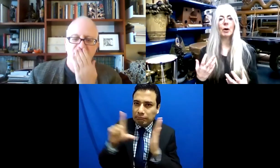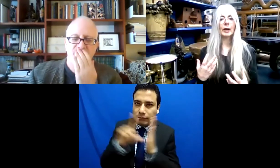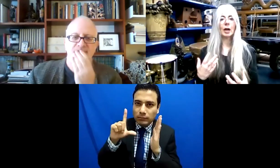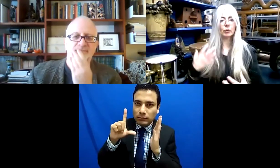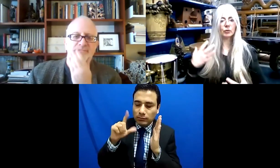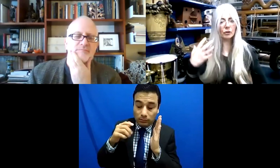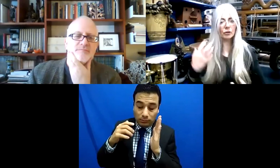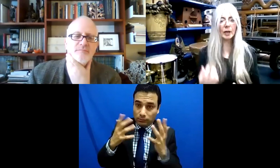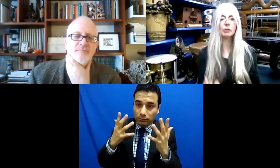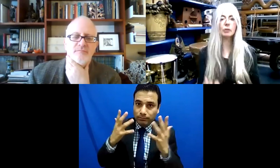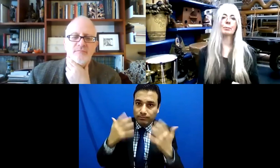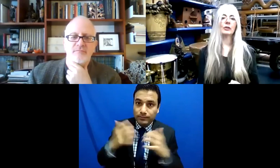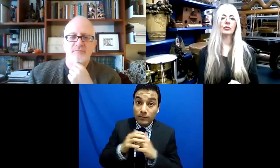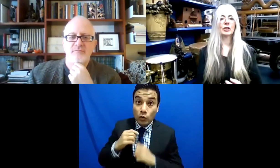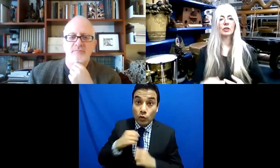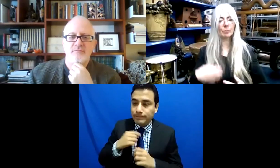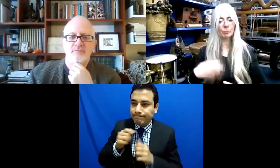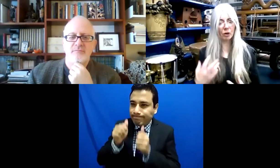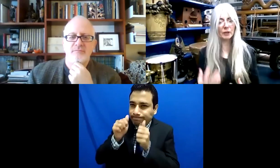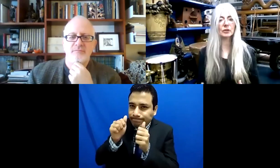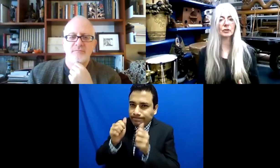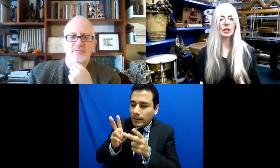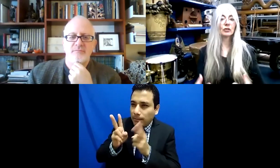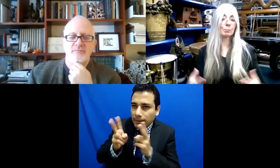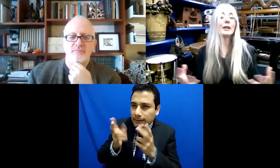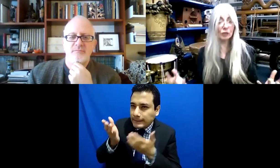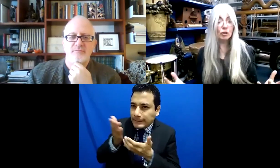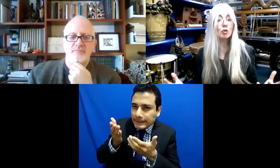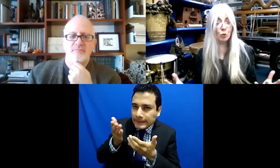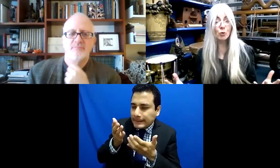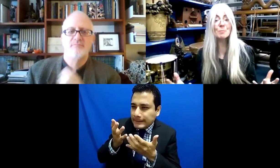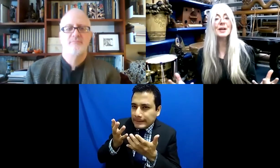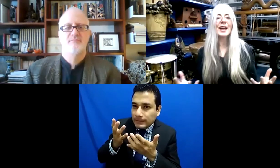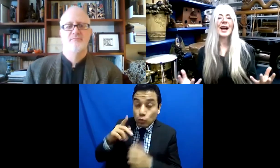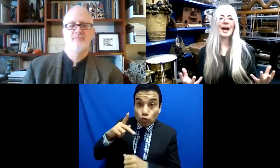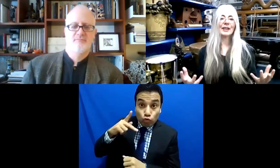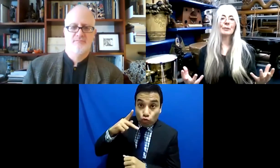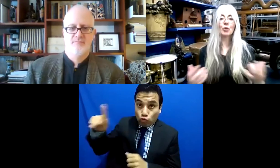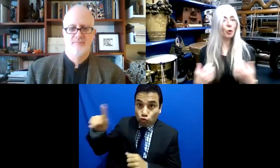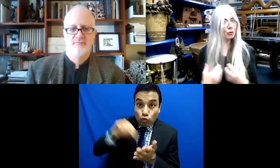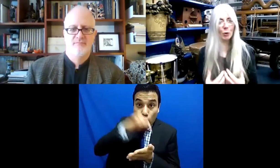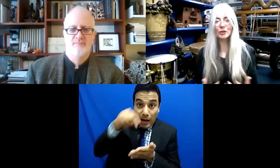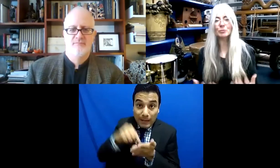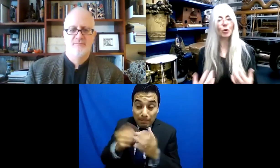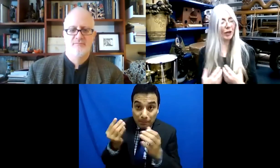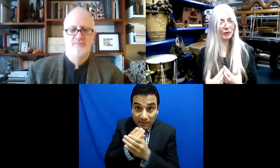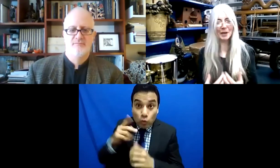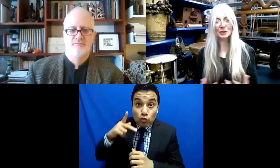al estar con ellos. Al sentir que estaba en su espacio, en su espacio privado, en su cuarto.